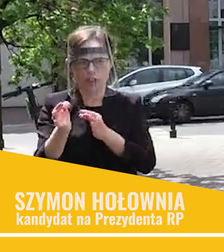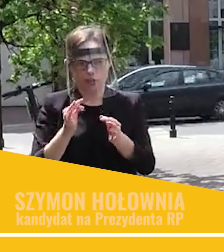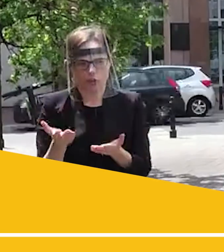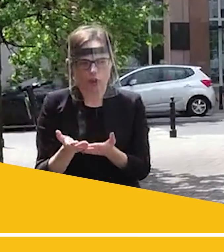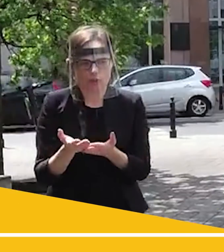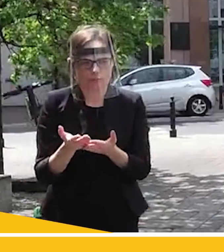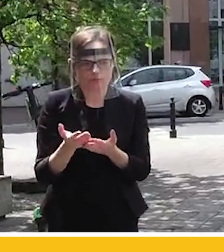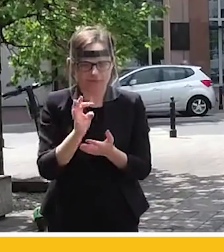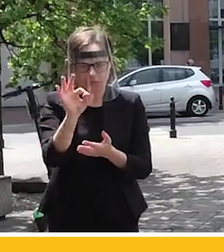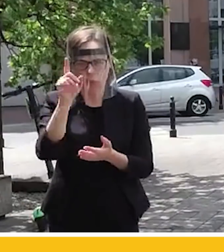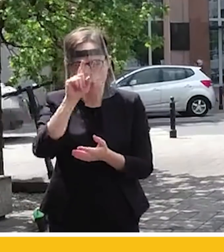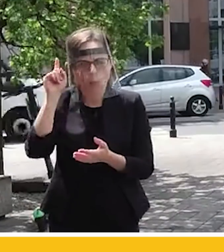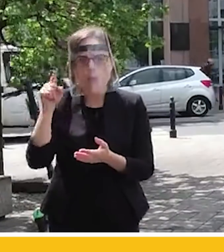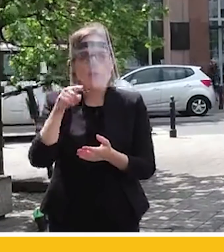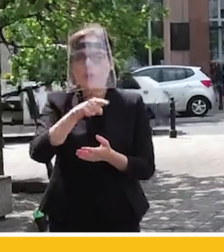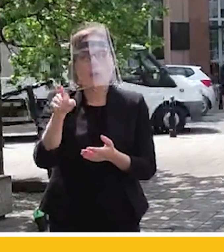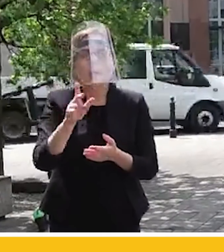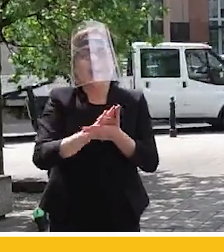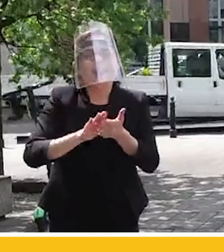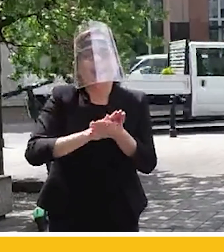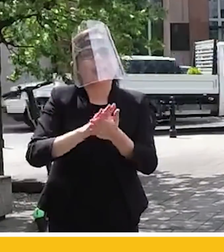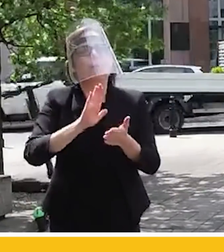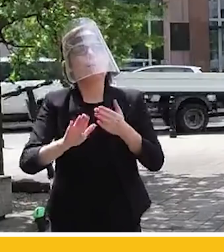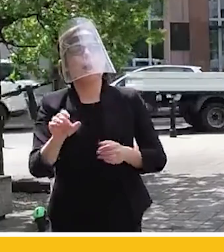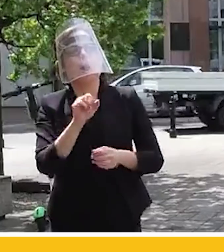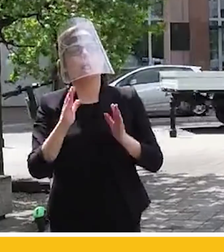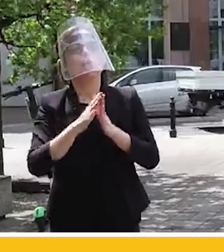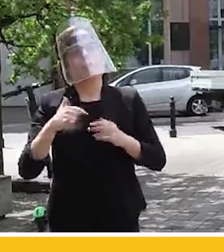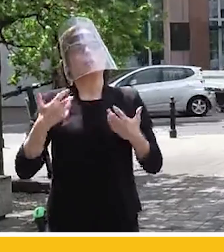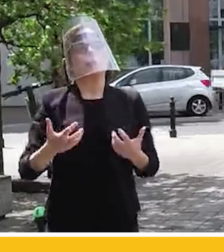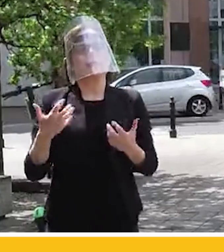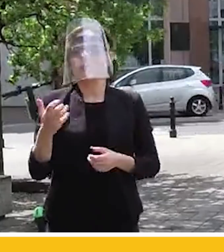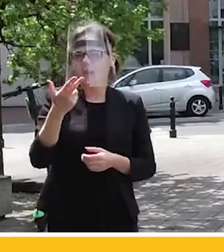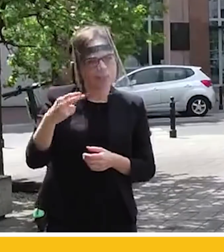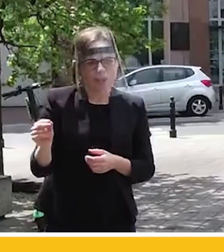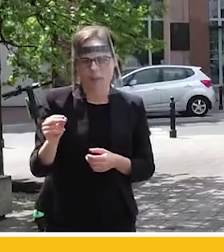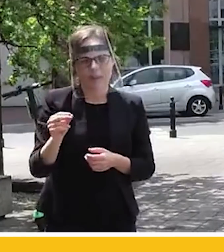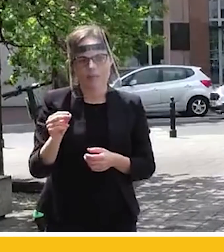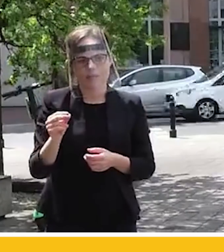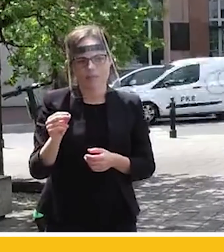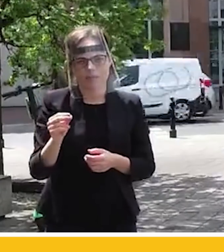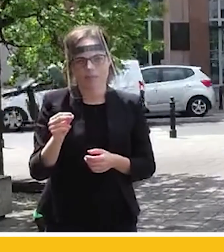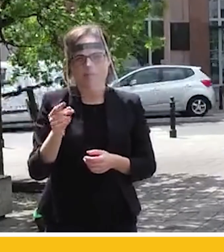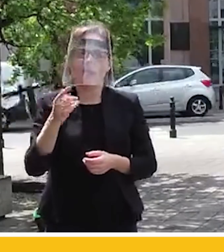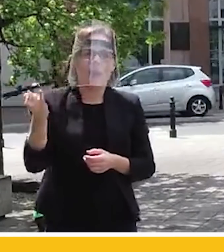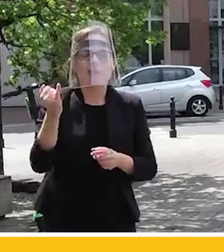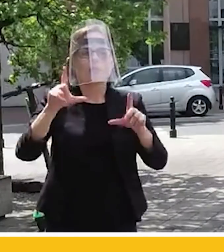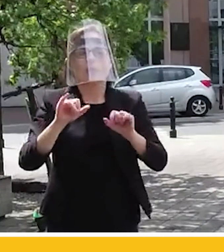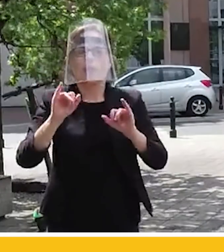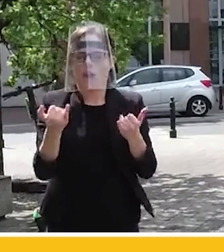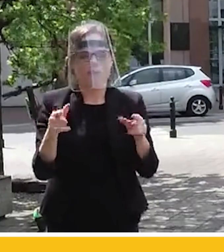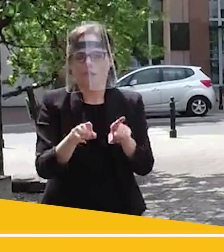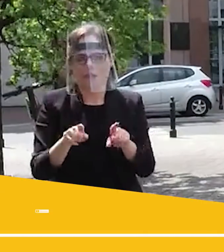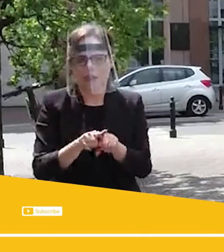bezdomności. Ale ona często zaczyna się w ten sam sposób. Najpierw utrata pracy, później oszczędności, brak